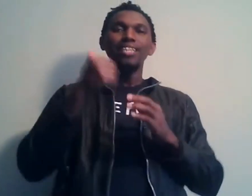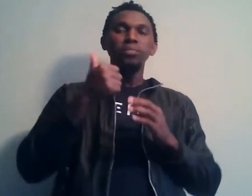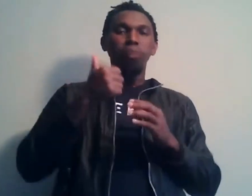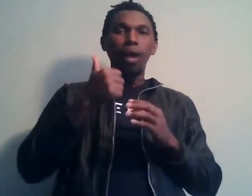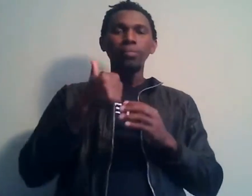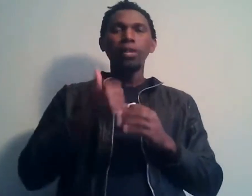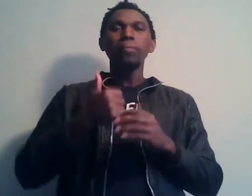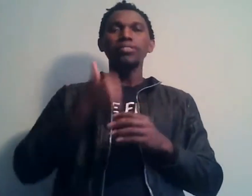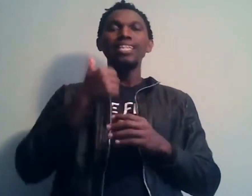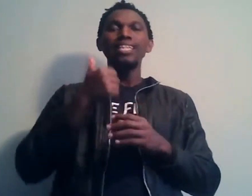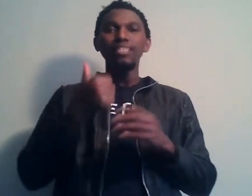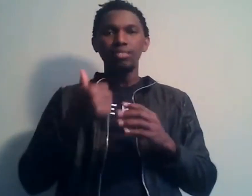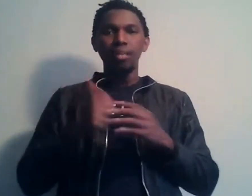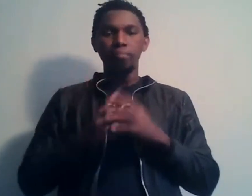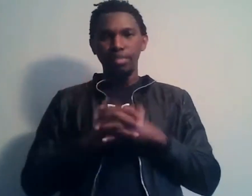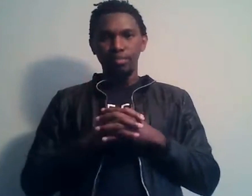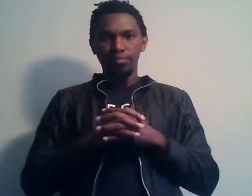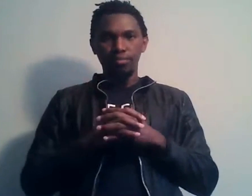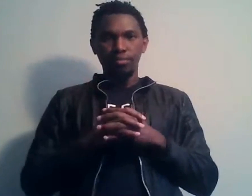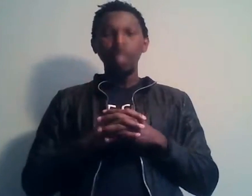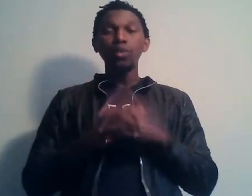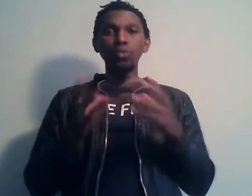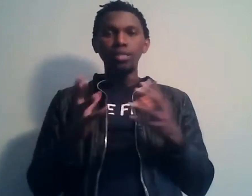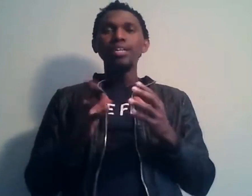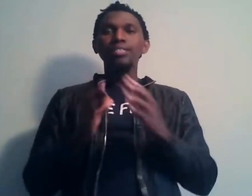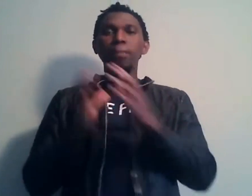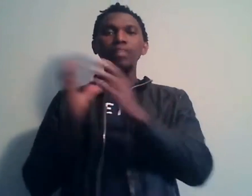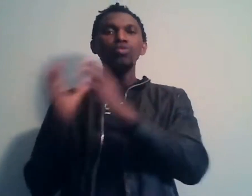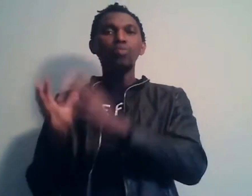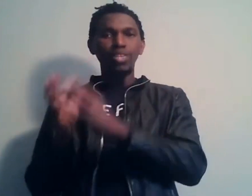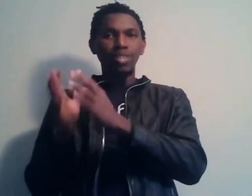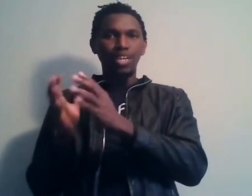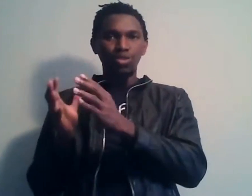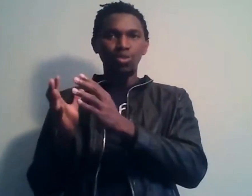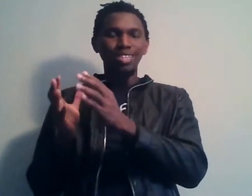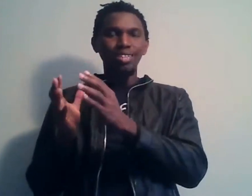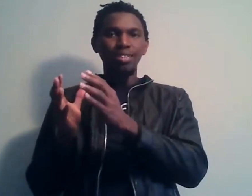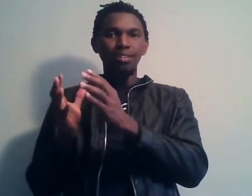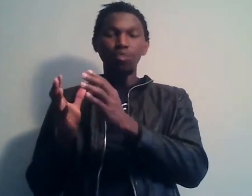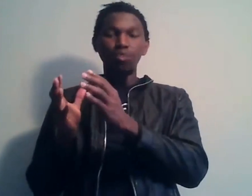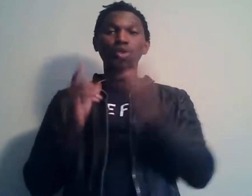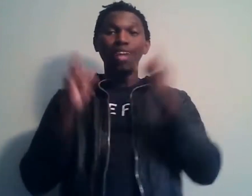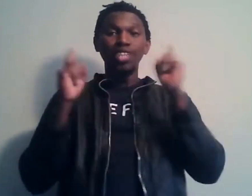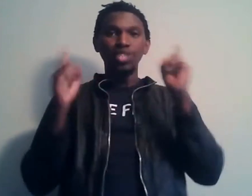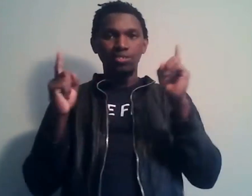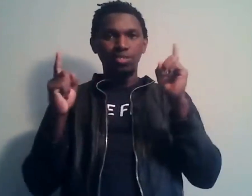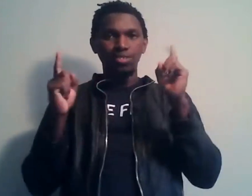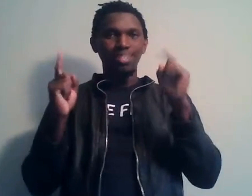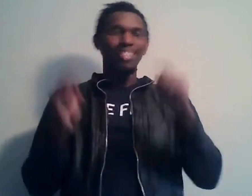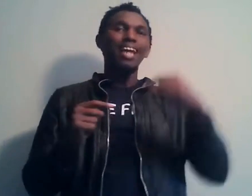diaspora représente l'élite d'un pays. Oui, ce n pas tout le monde qui l'occasion ou encore la chance d